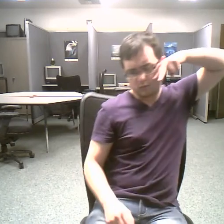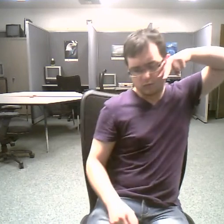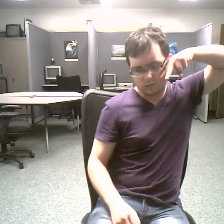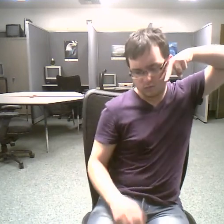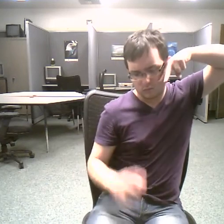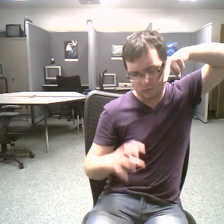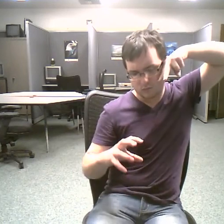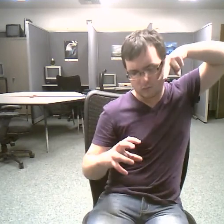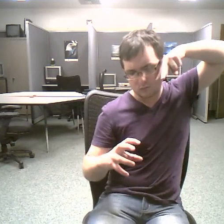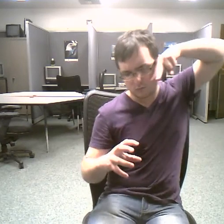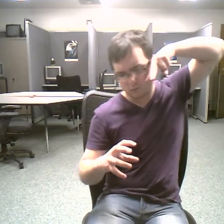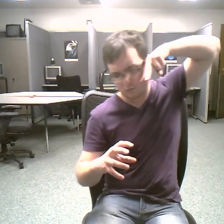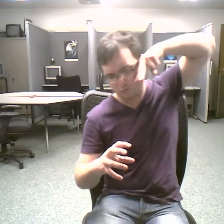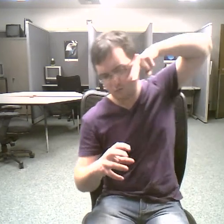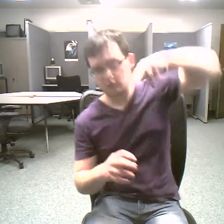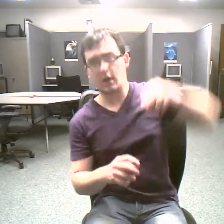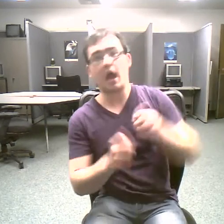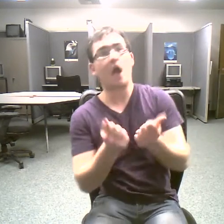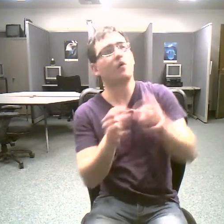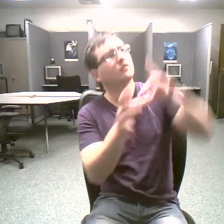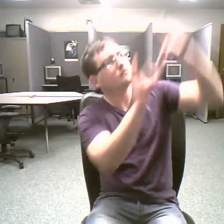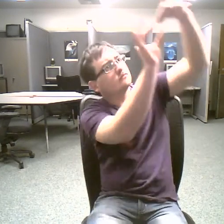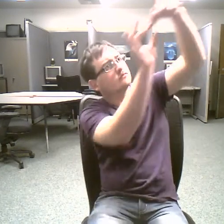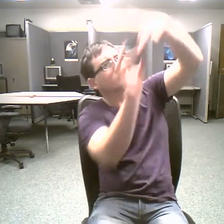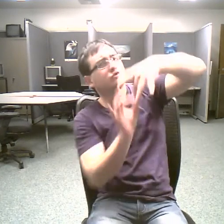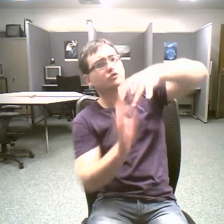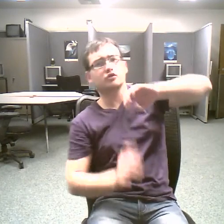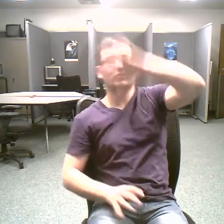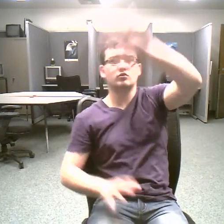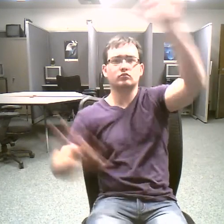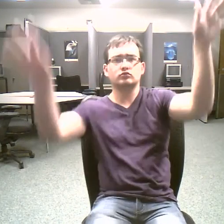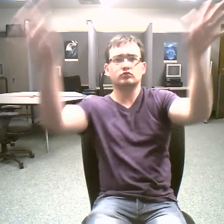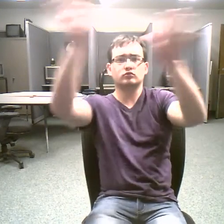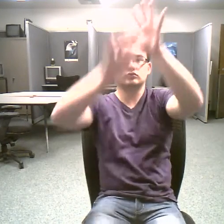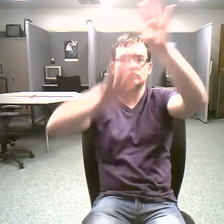it's water and earth's deep deep and solid